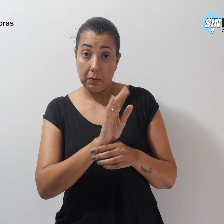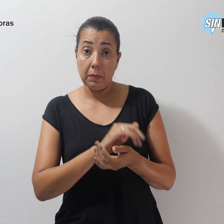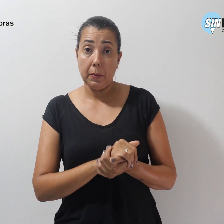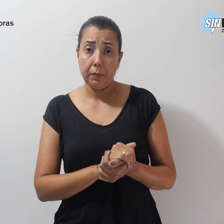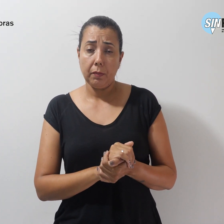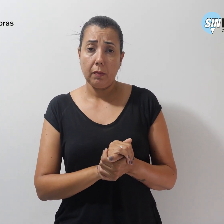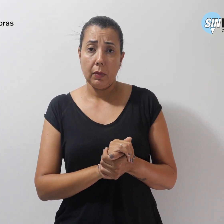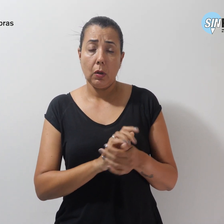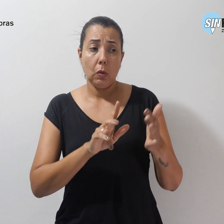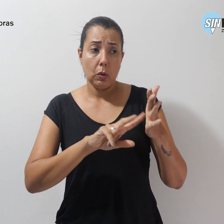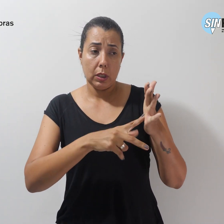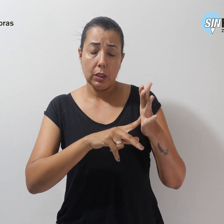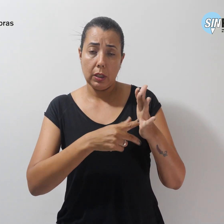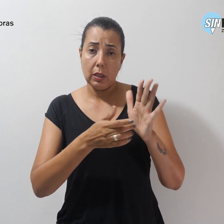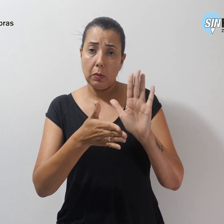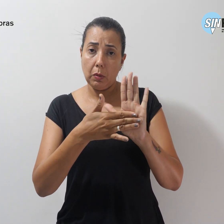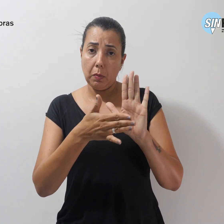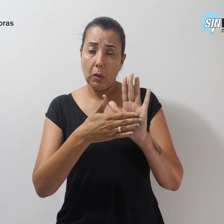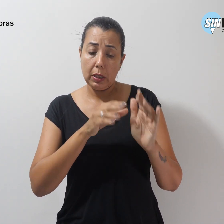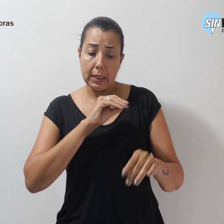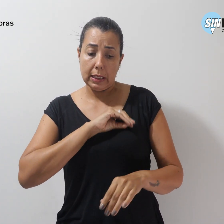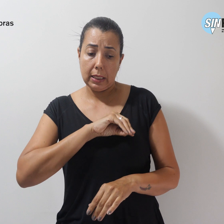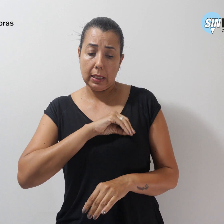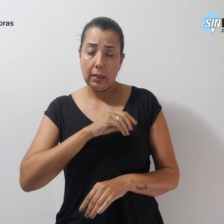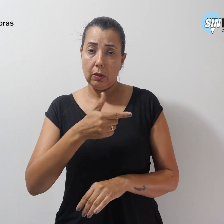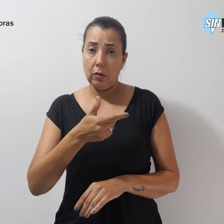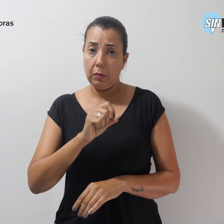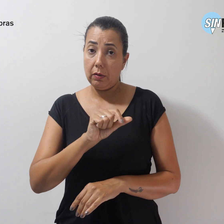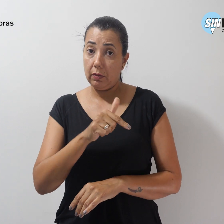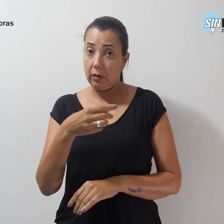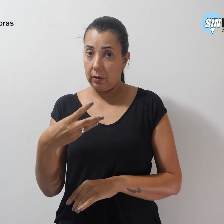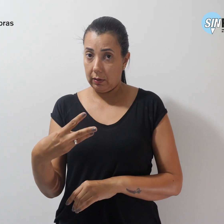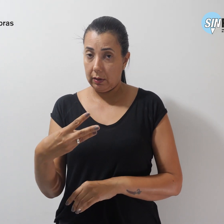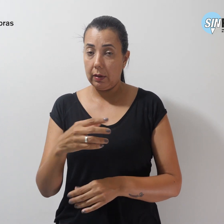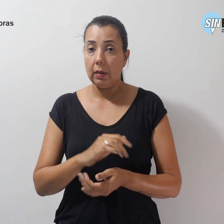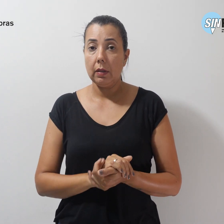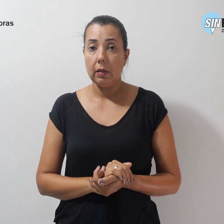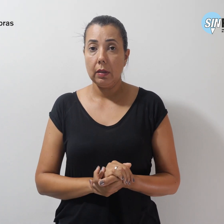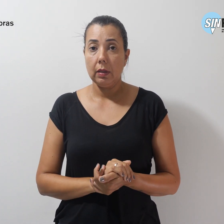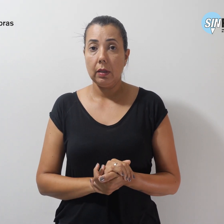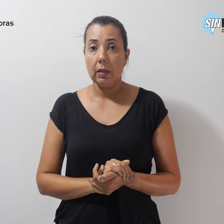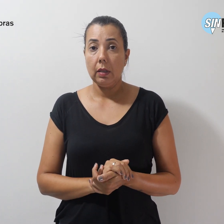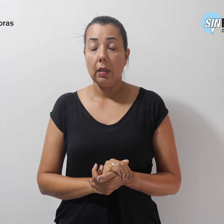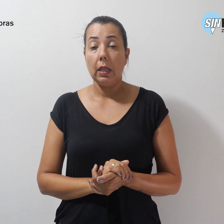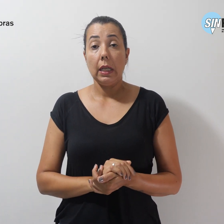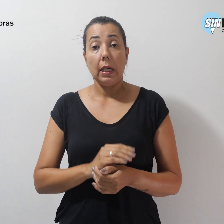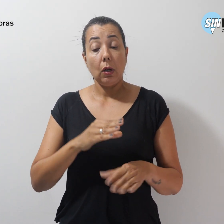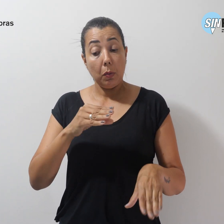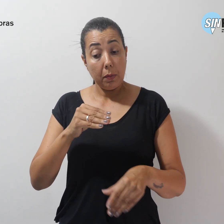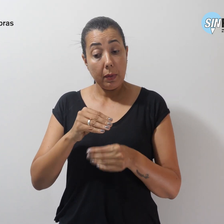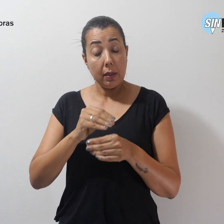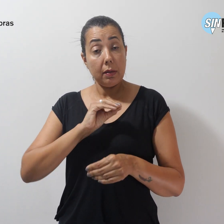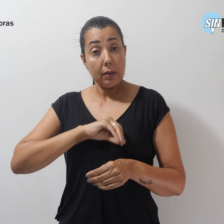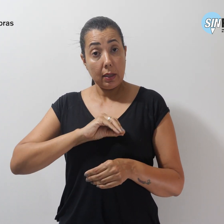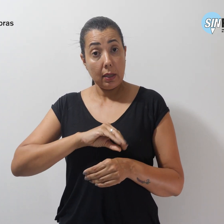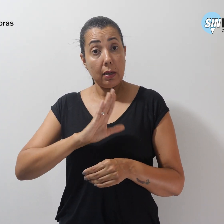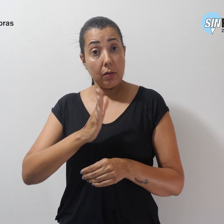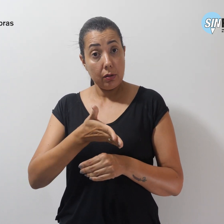Simpro está com a campanha salarial 2023, reestruturação da carreira já, no cinema